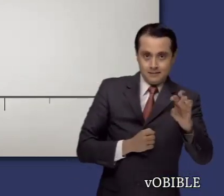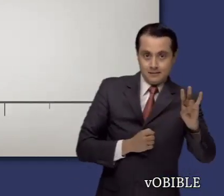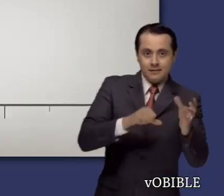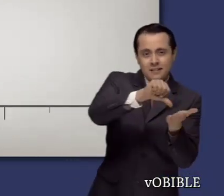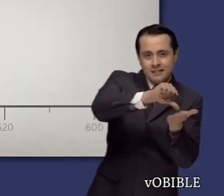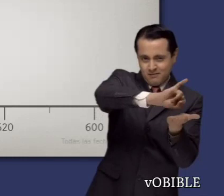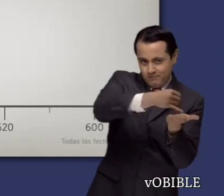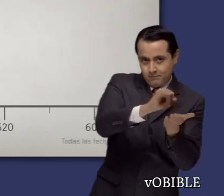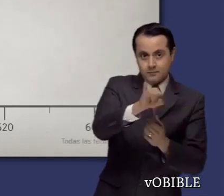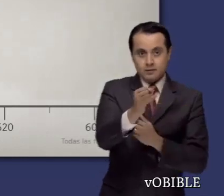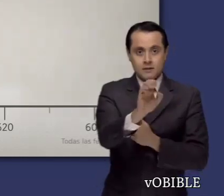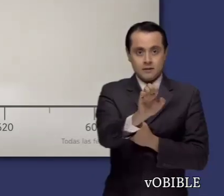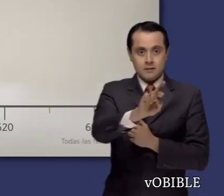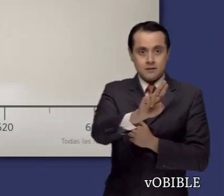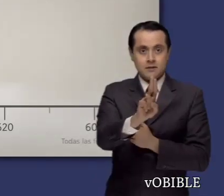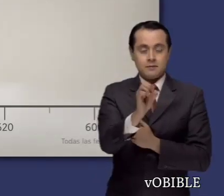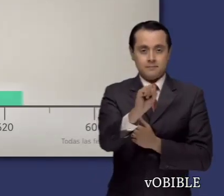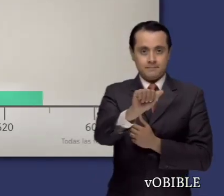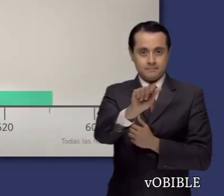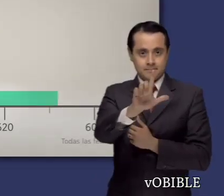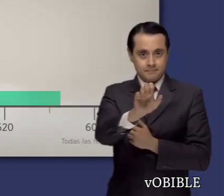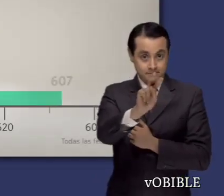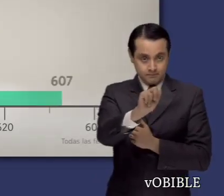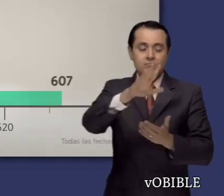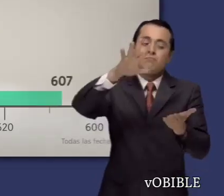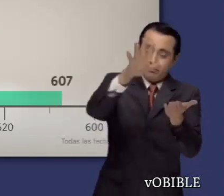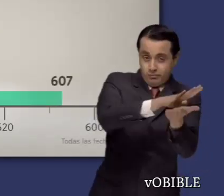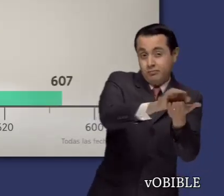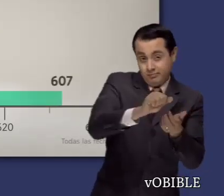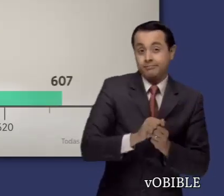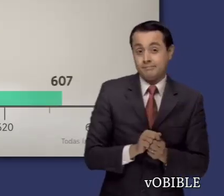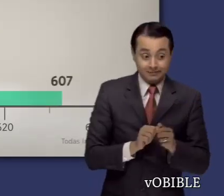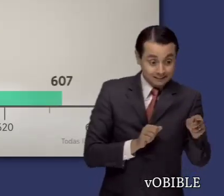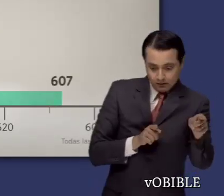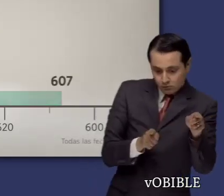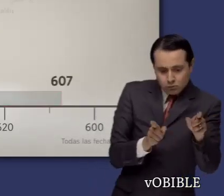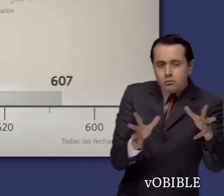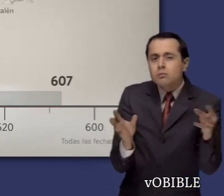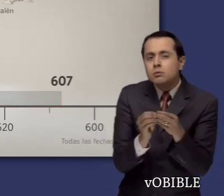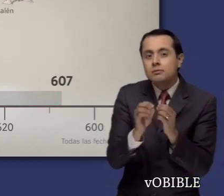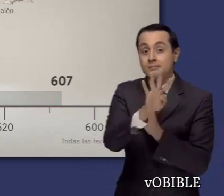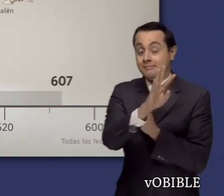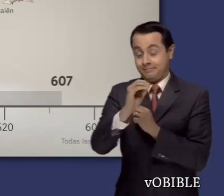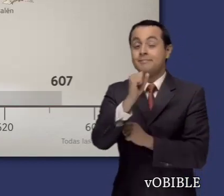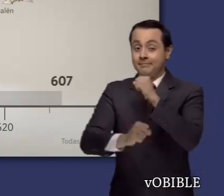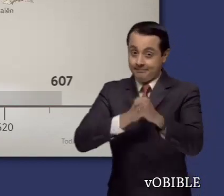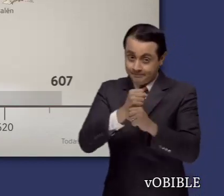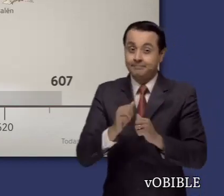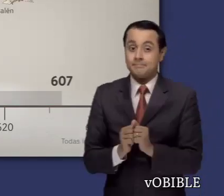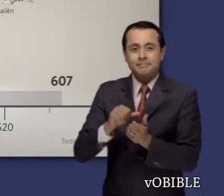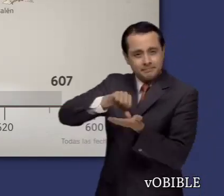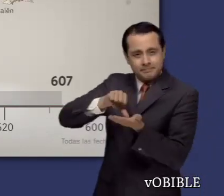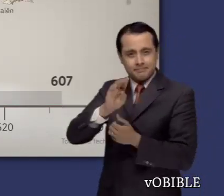Jeremías había sido profeta durante unos cuarenta años cuando, en el seiscientos siete antes de la Era Común, Jerusalén y su templo fueron